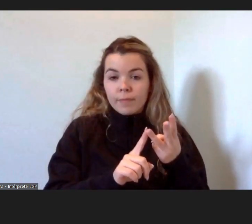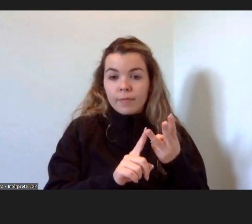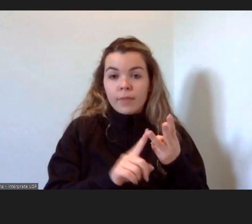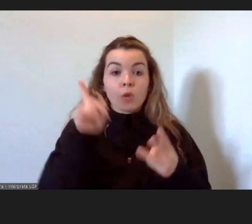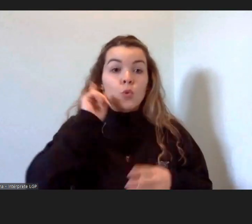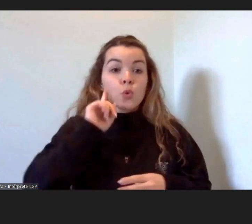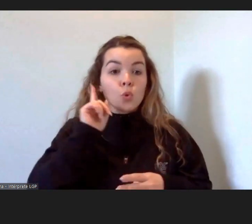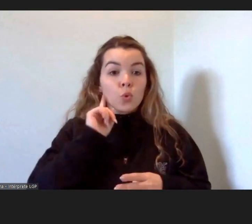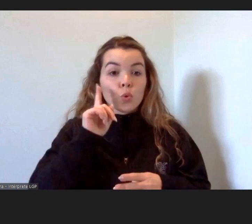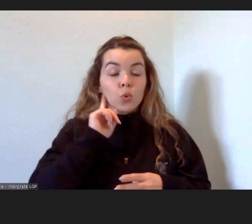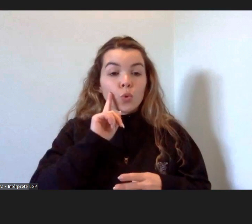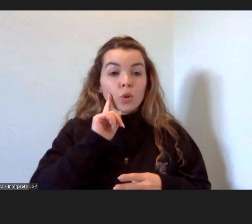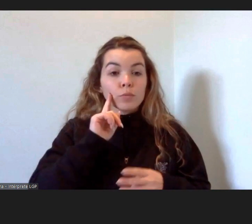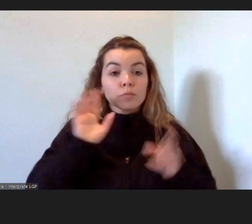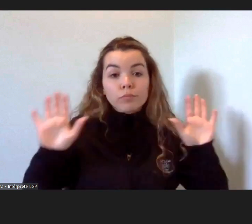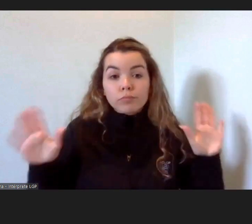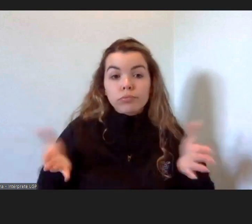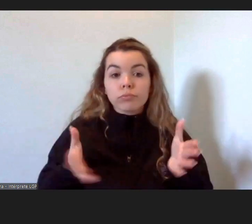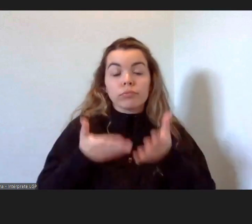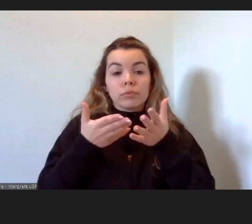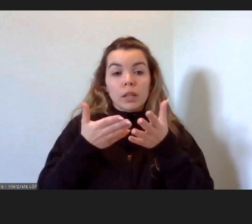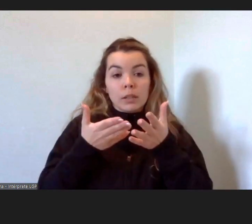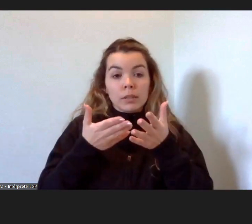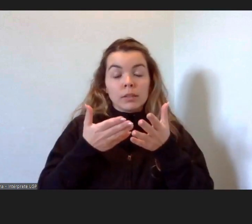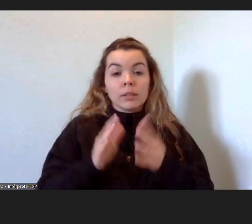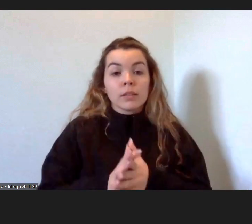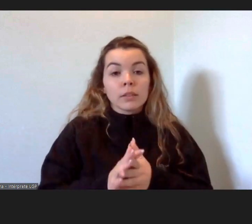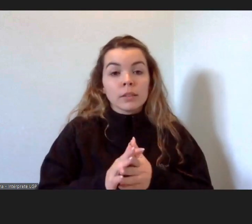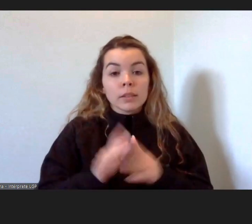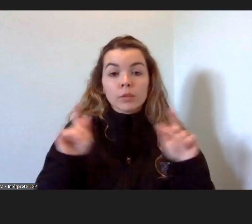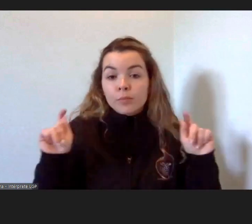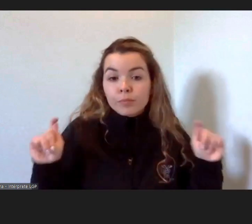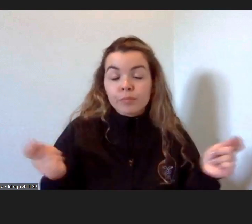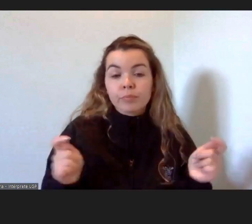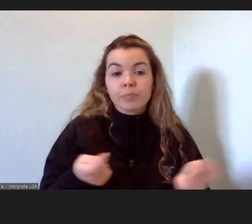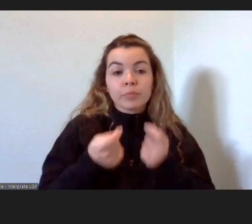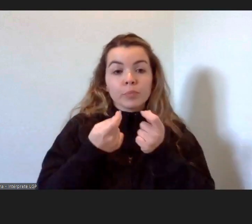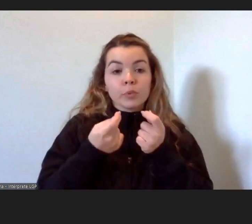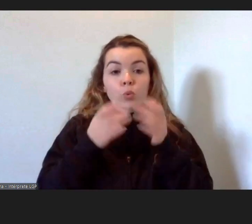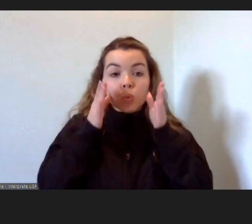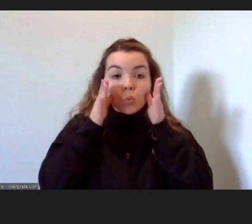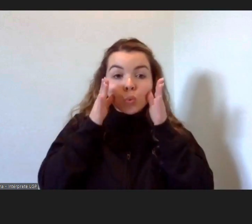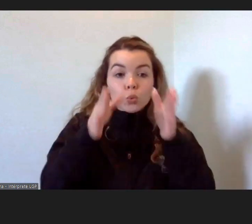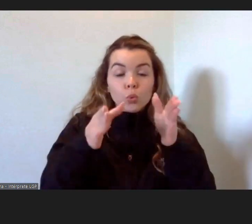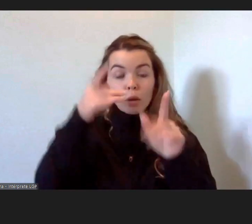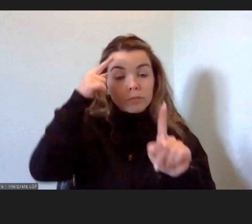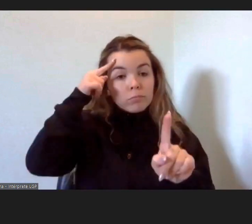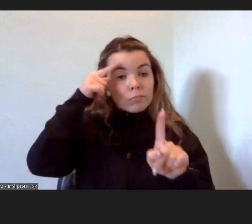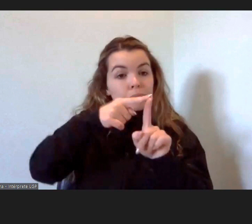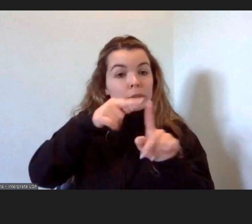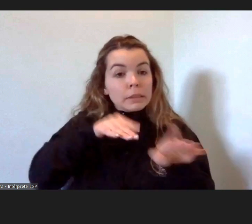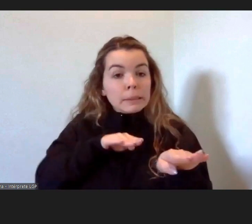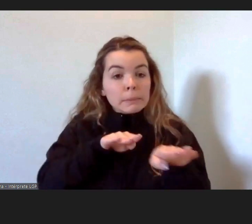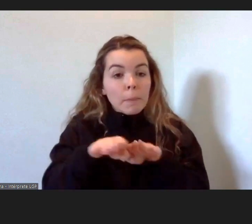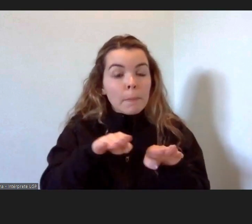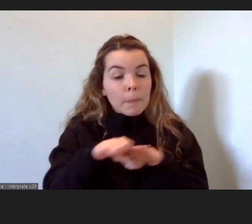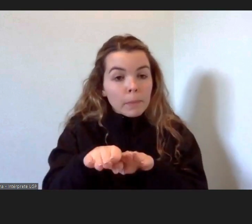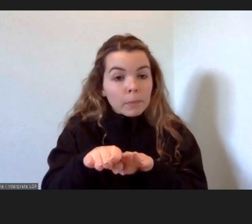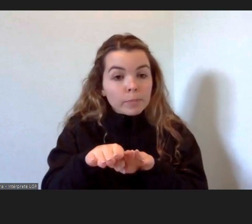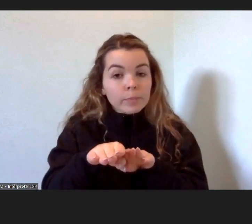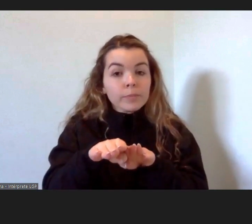importância de promover uma cooperação descentralizada, prática e objetiva, traduzida no